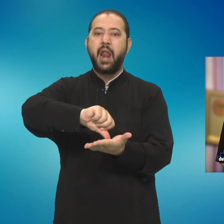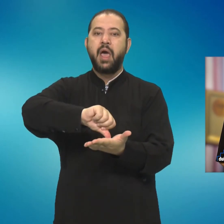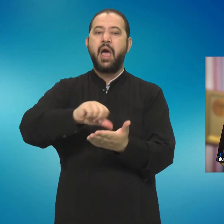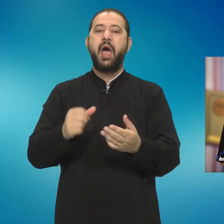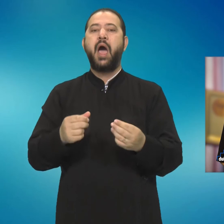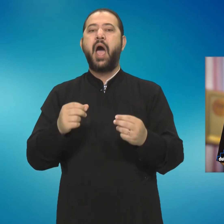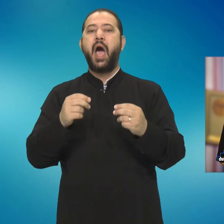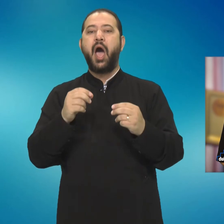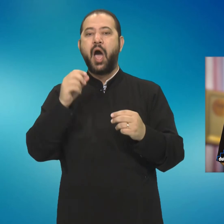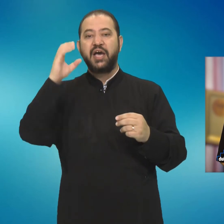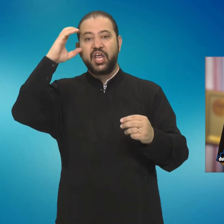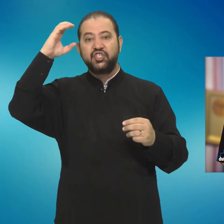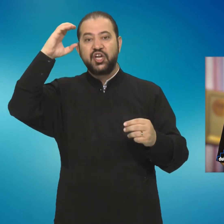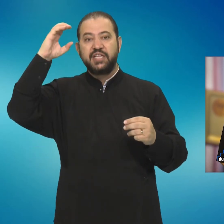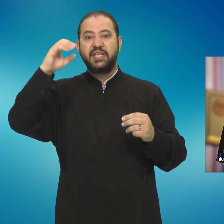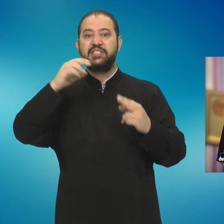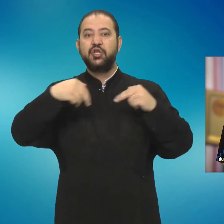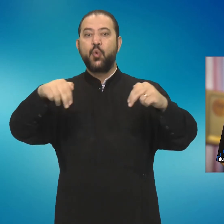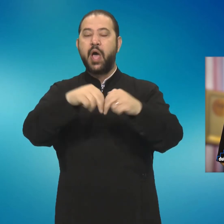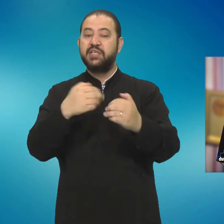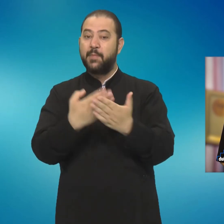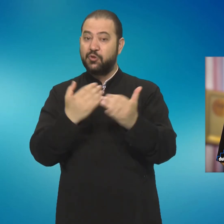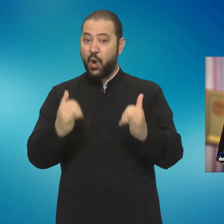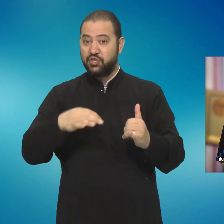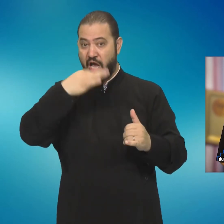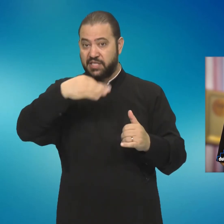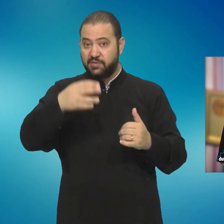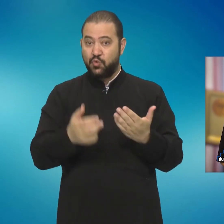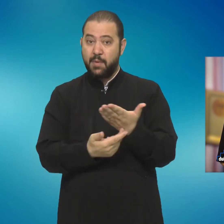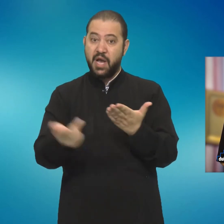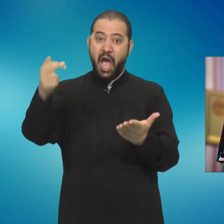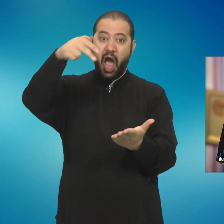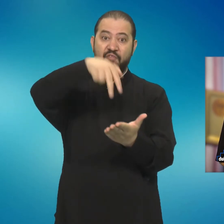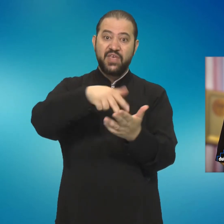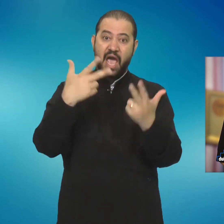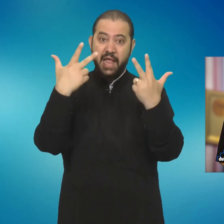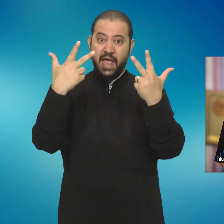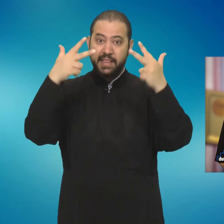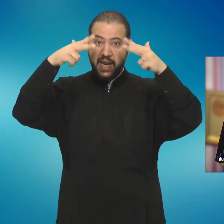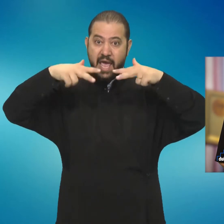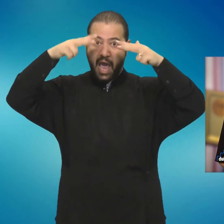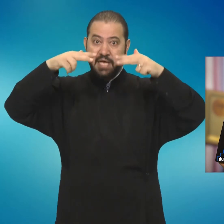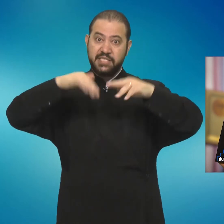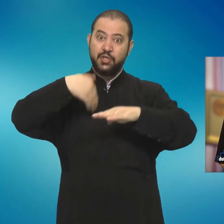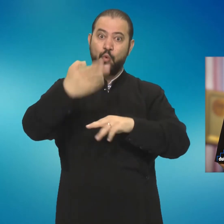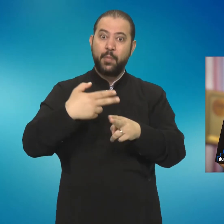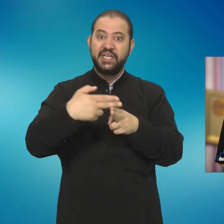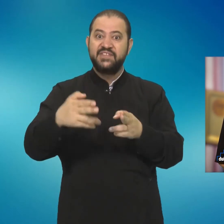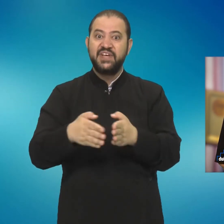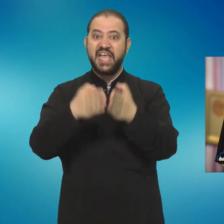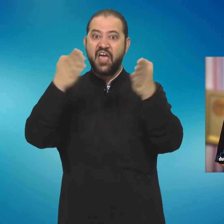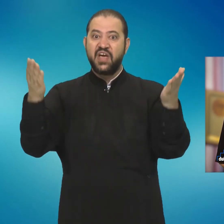creștinătății. De aceea spunem că a înviat a treia zi după Scripturi, pentru că învățătura este